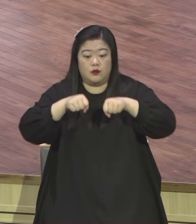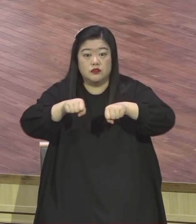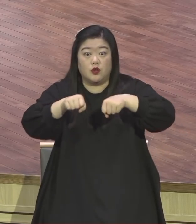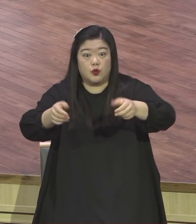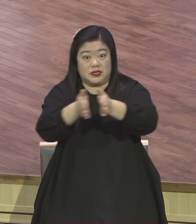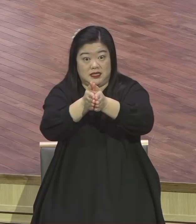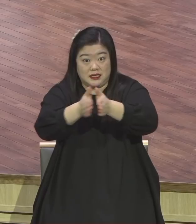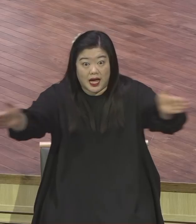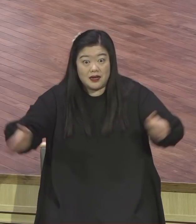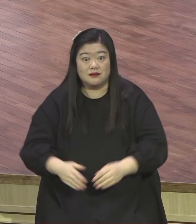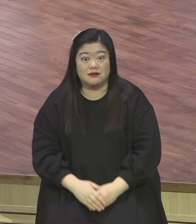벽돌식품들